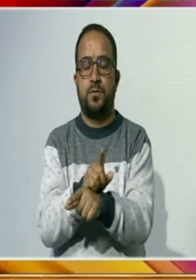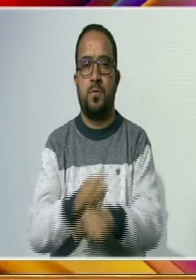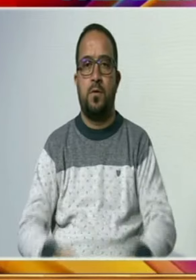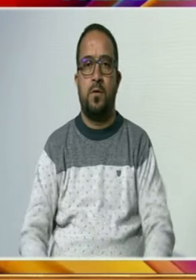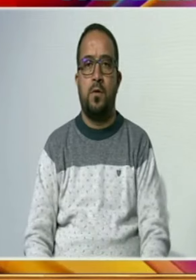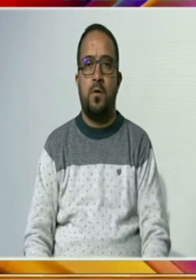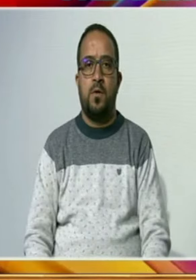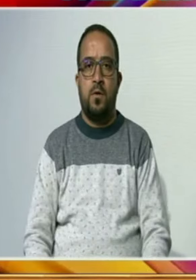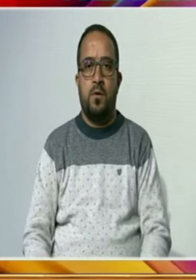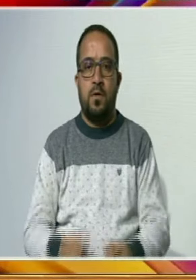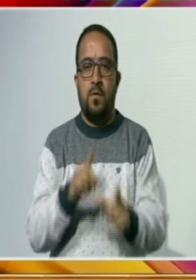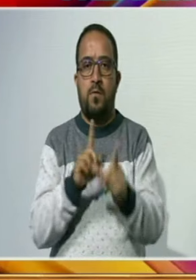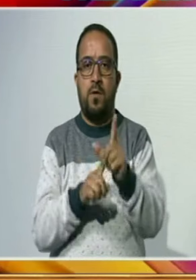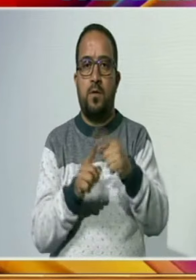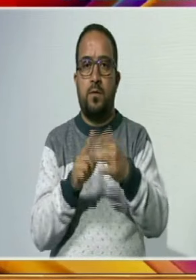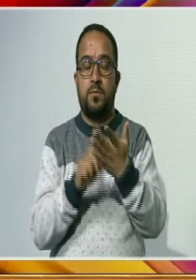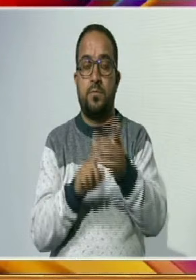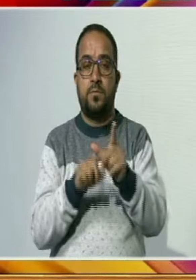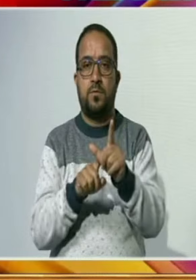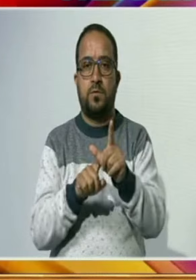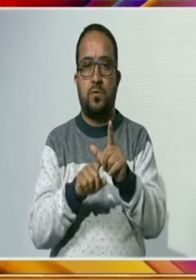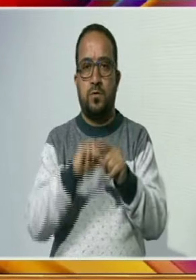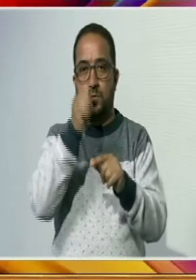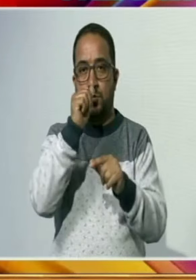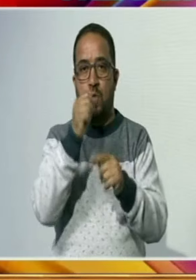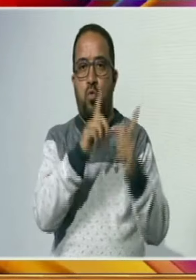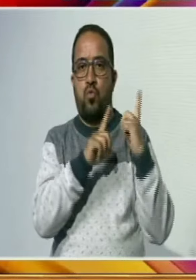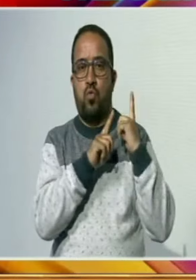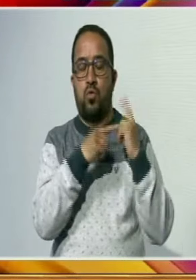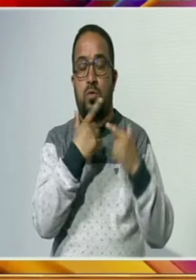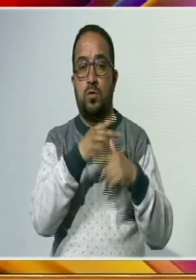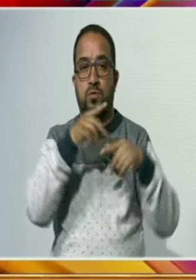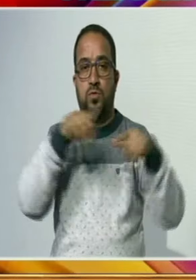انہوں نے کہا کہ یاترہ کے راستوں پر یاتریوں کی حفاظت کو